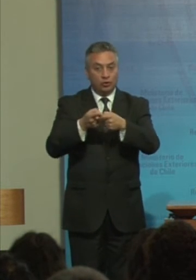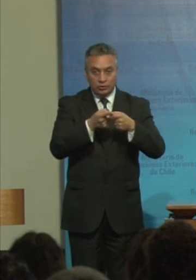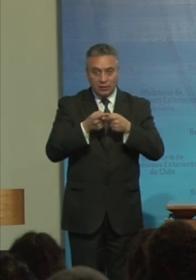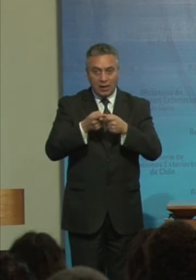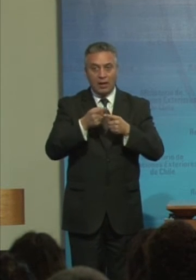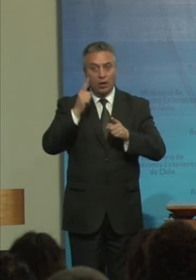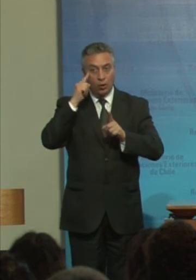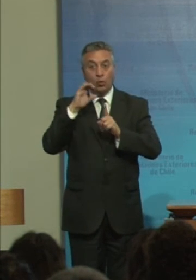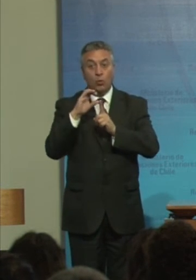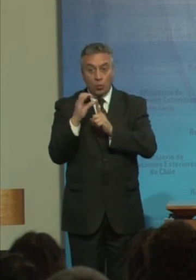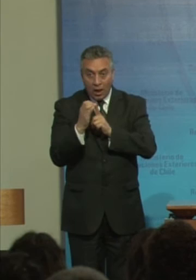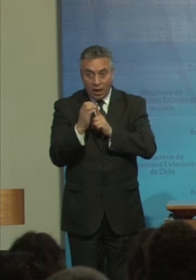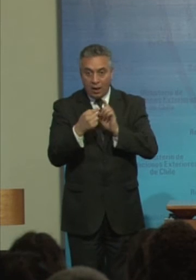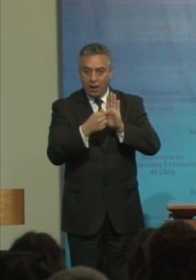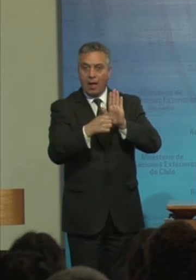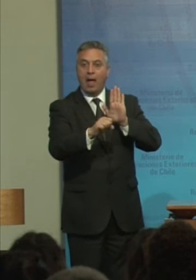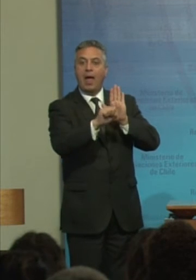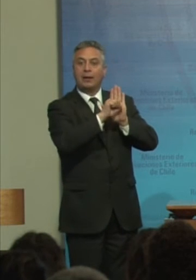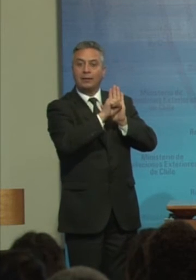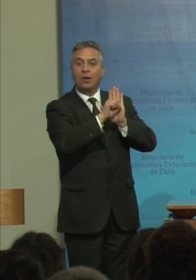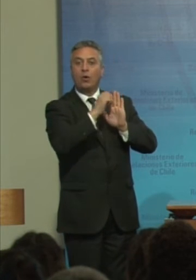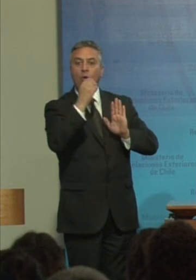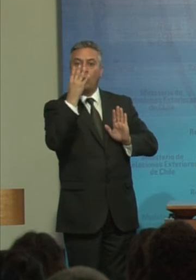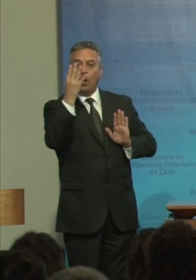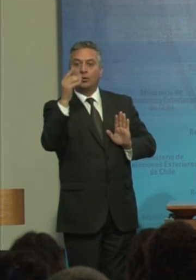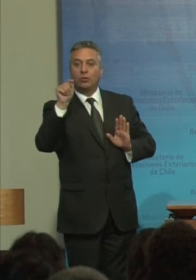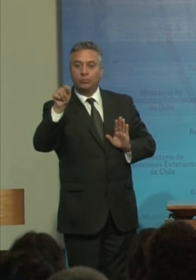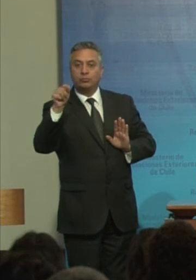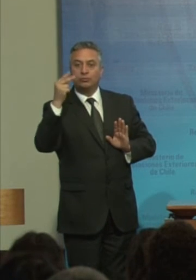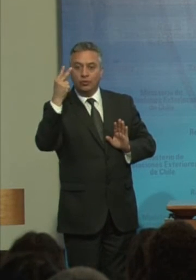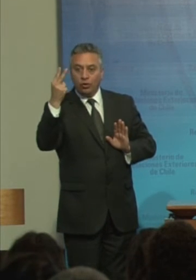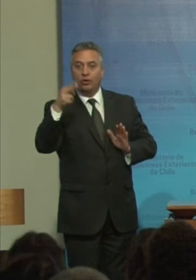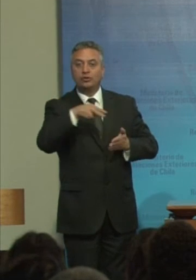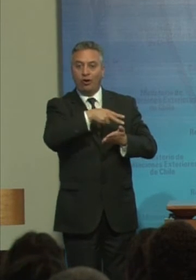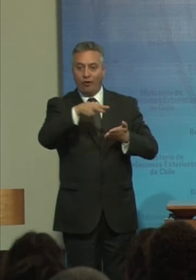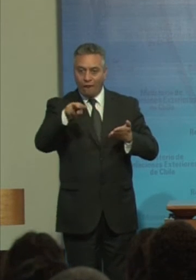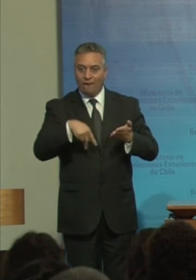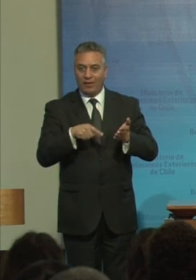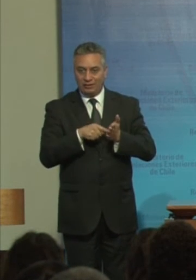Artículo 4.2 De la convención